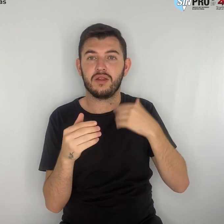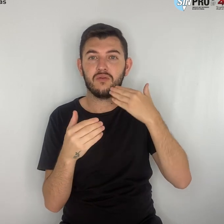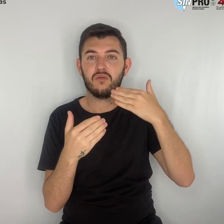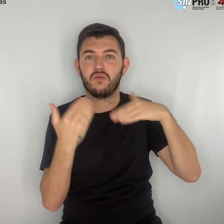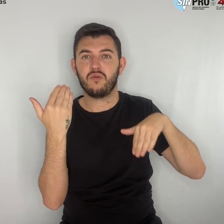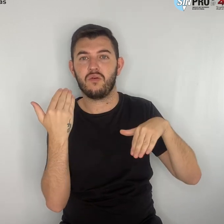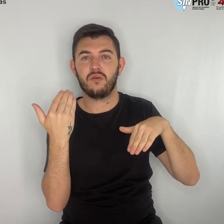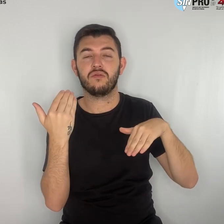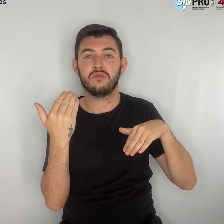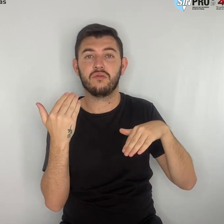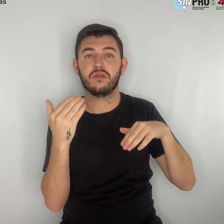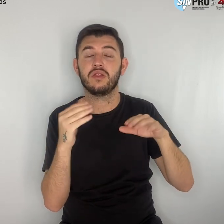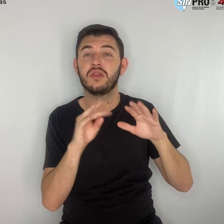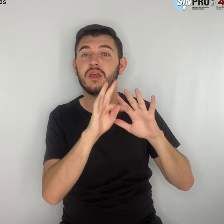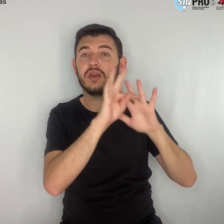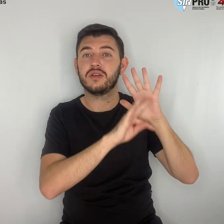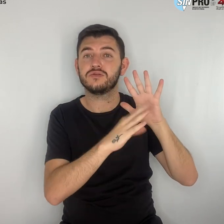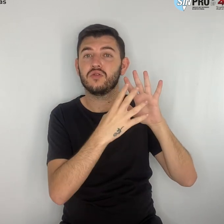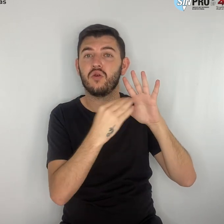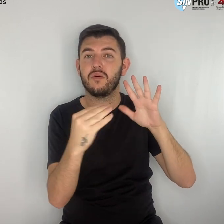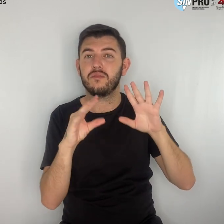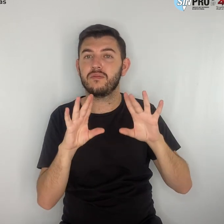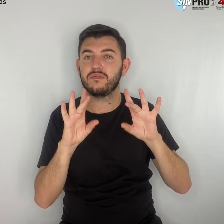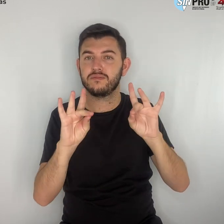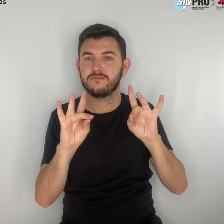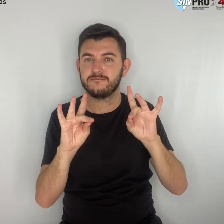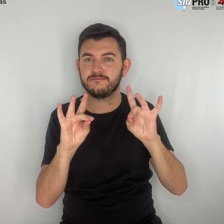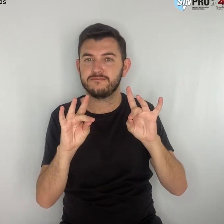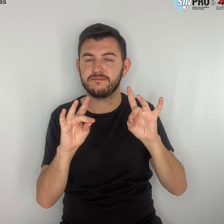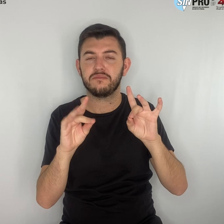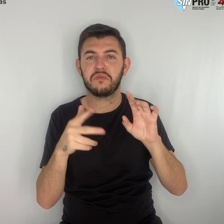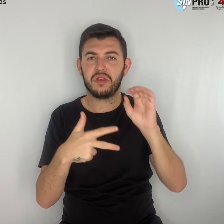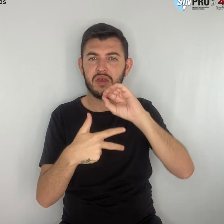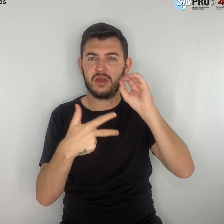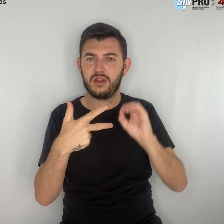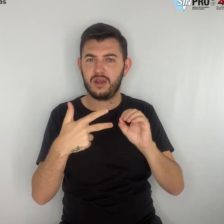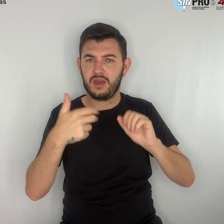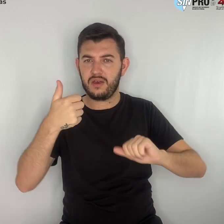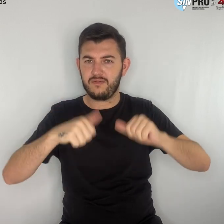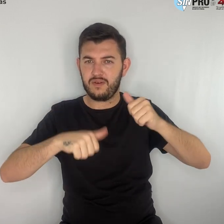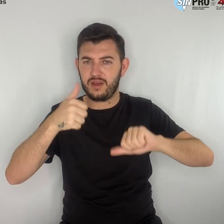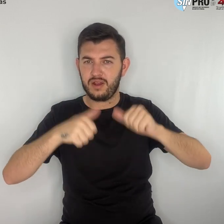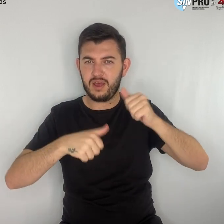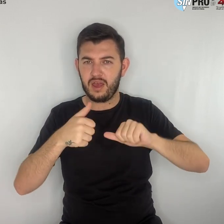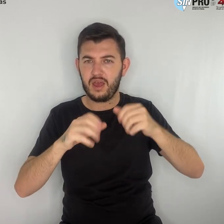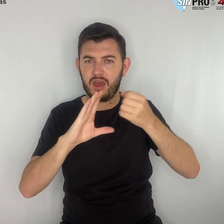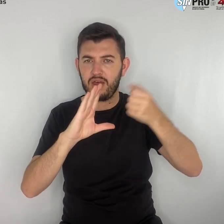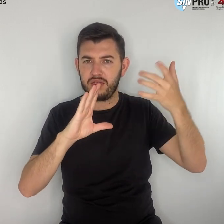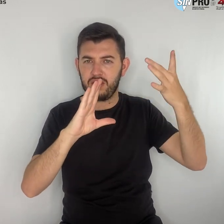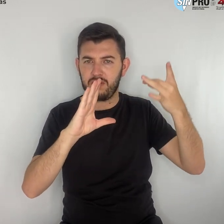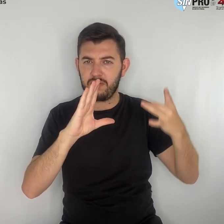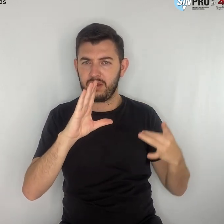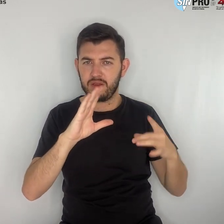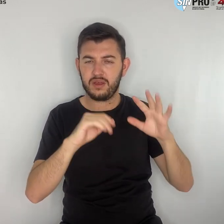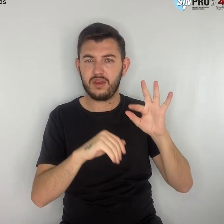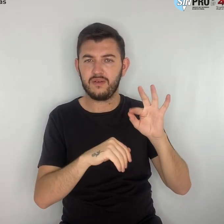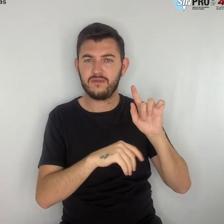Enem não pode avaliar somente aspectos da FGB. É preciso contemplar também